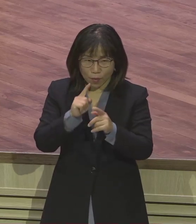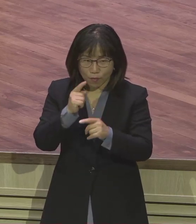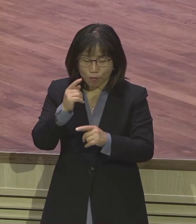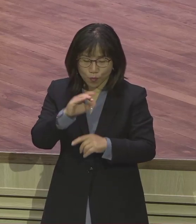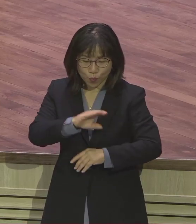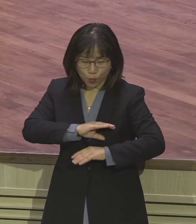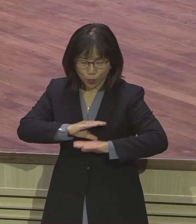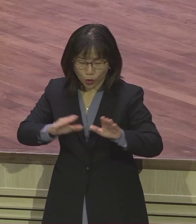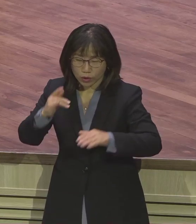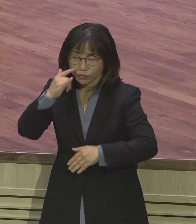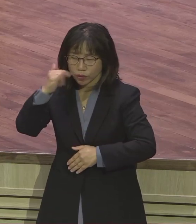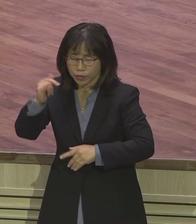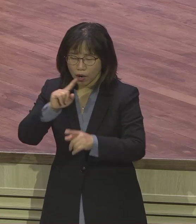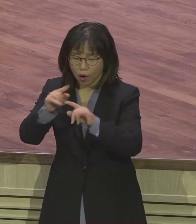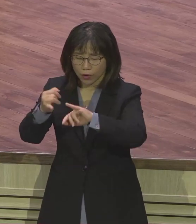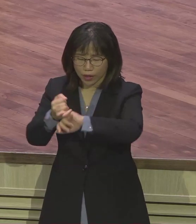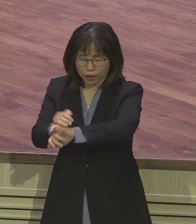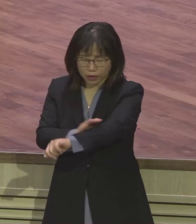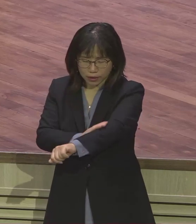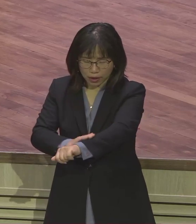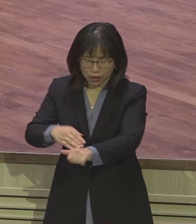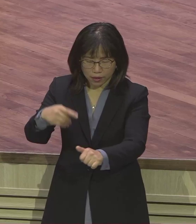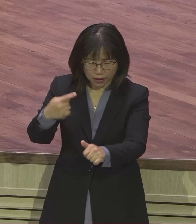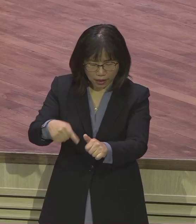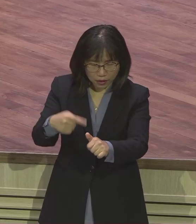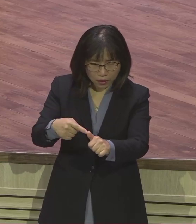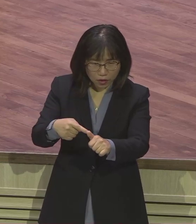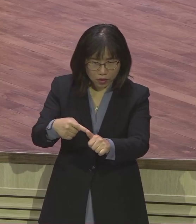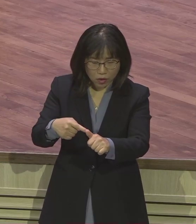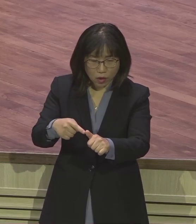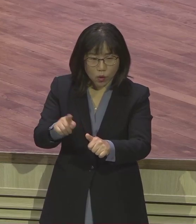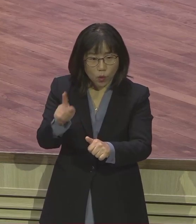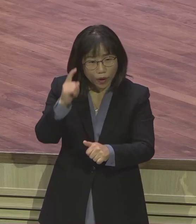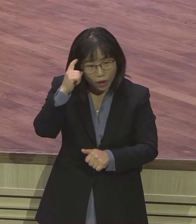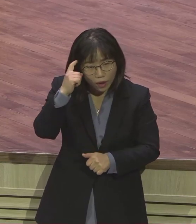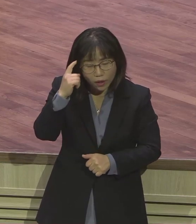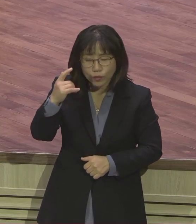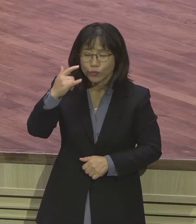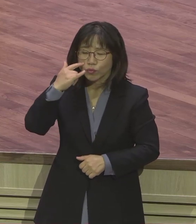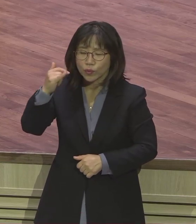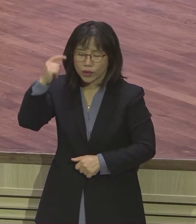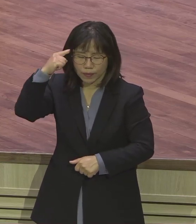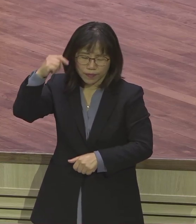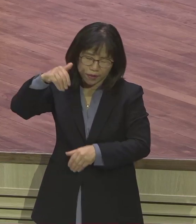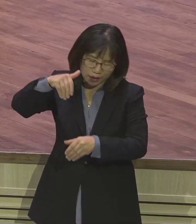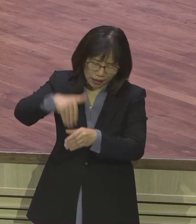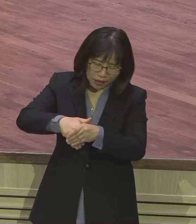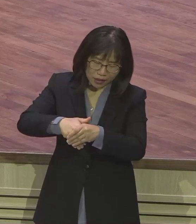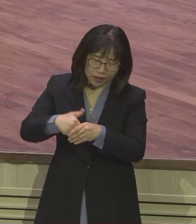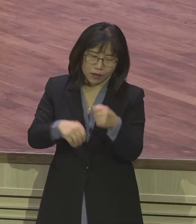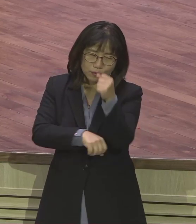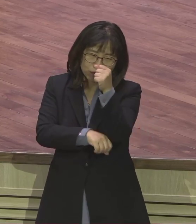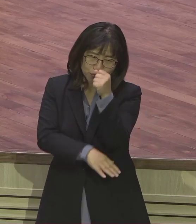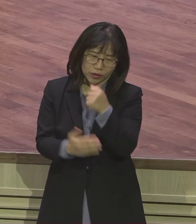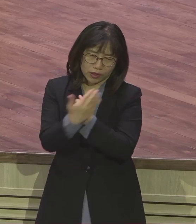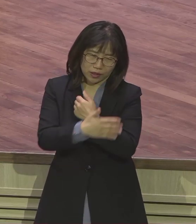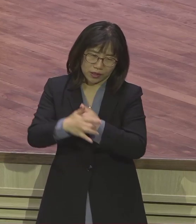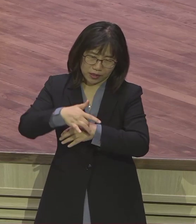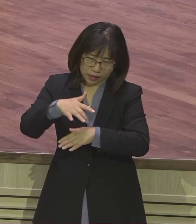언약이 뭐요? 뭐가 됐었어요? 가긴뿌리 체질화되어 있었어요. 이게 중요합니다. 세상 교육 얼마나 유혹 많습니까? 세상에